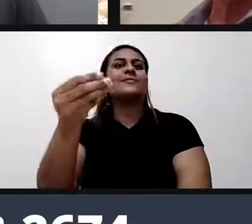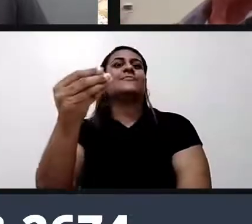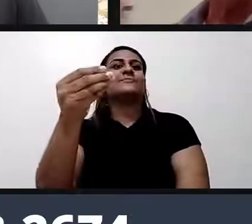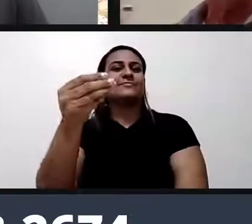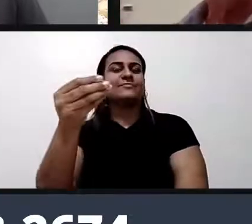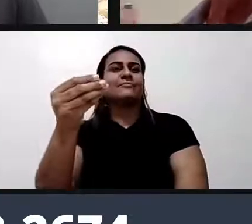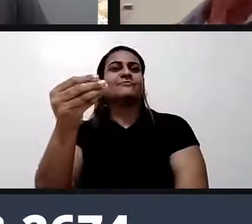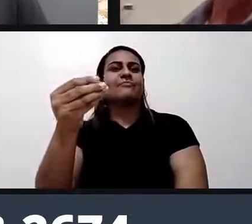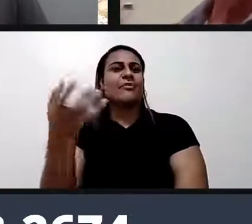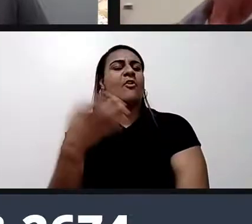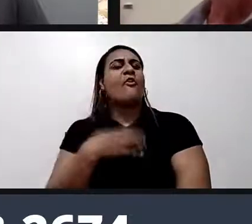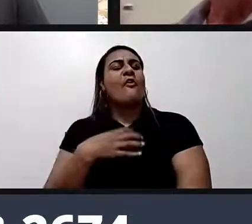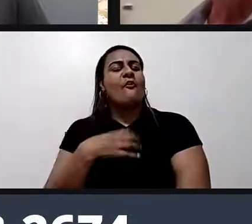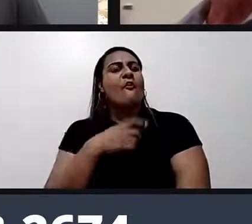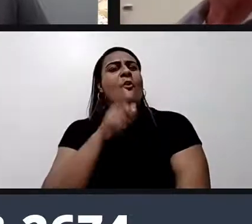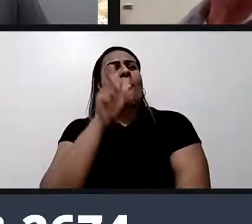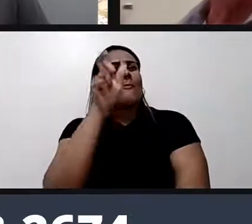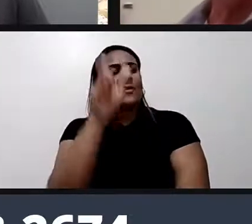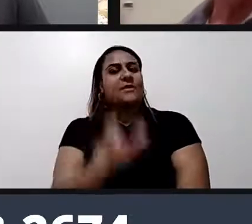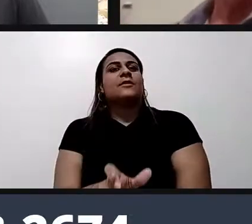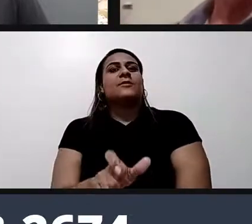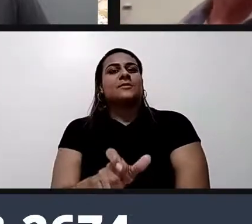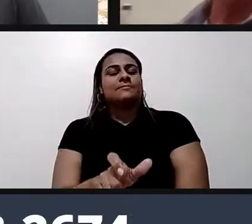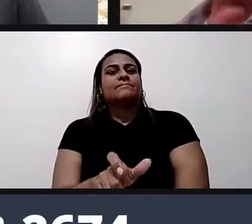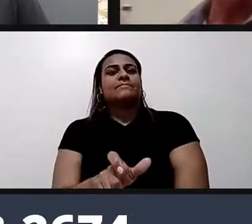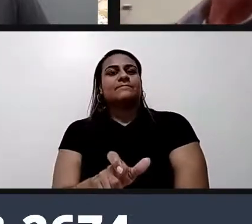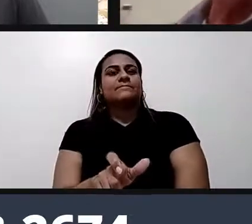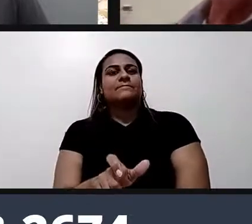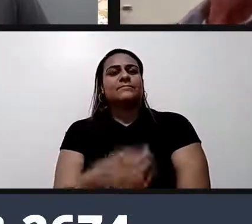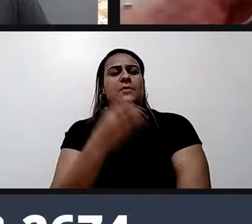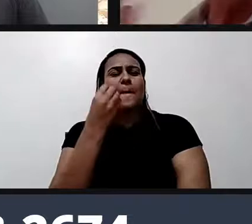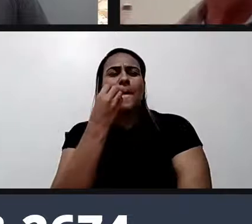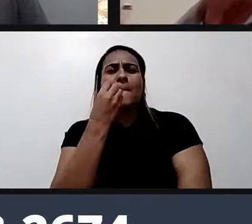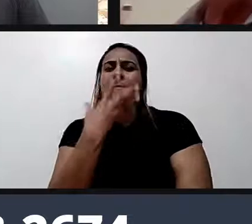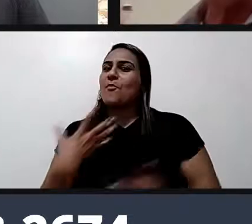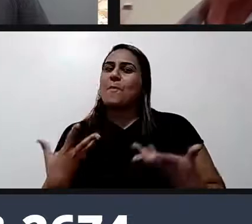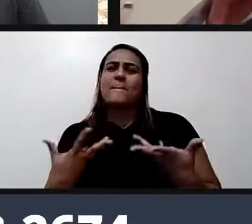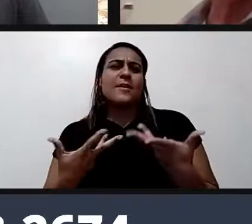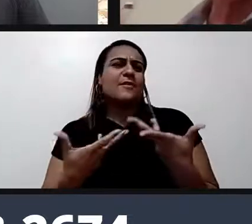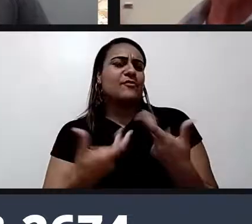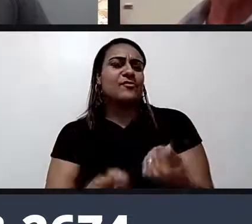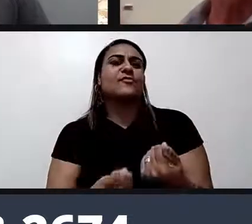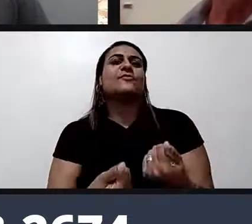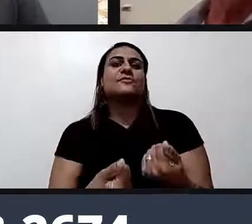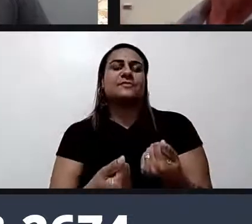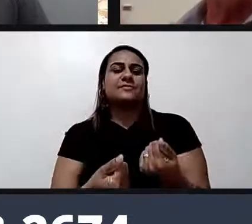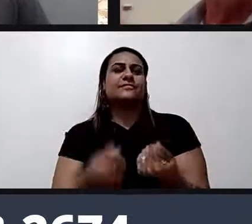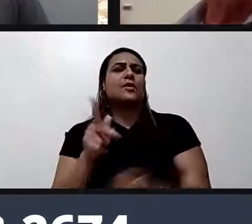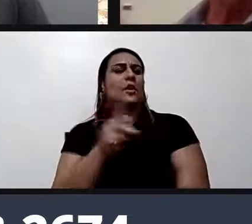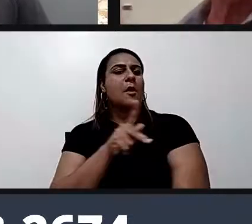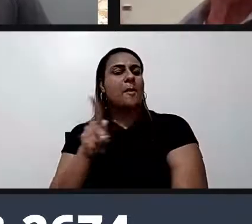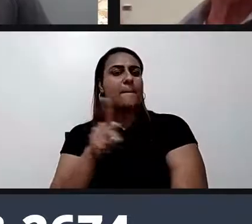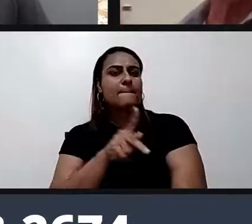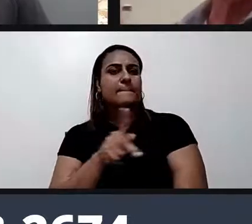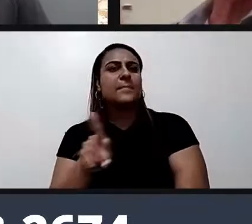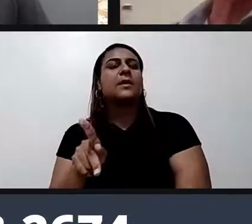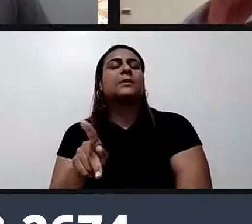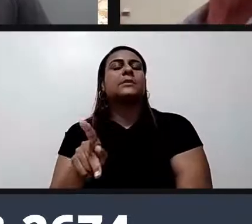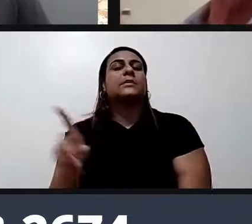aparecesse no mundo uma pessoa de bem claro ao meu pai ao pai de cada um da gente que Deus abençoe todos os pais